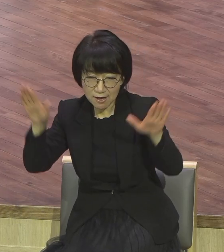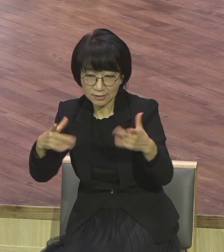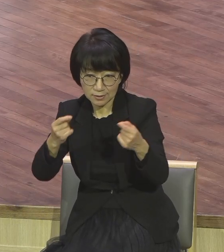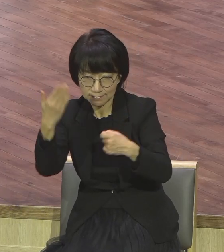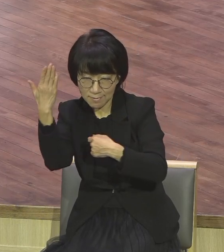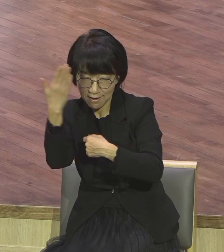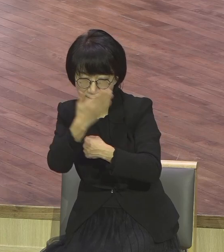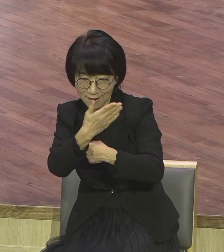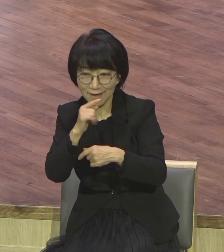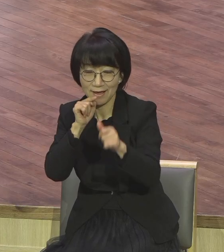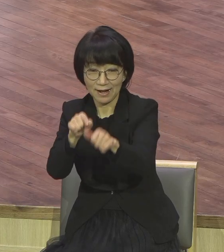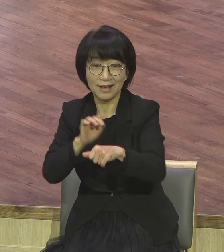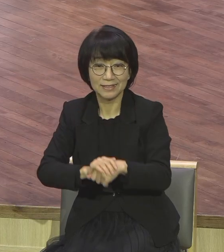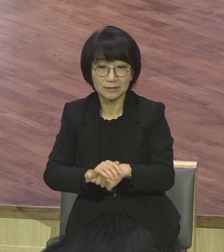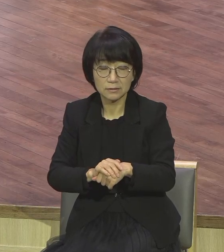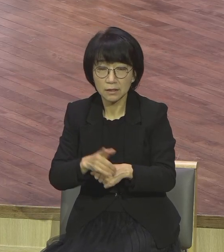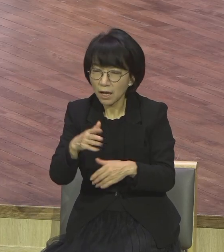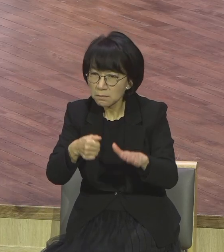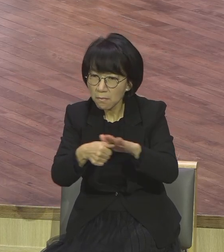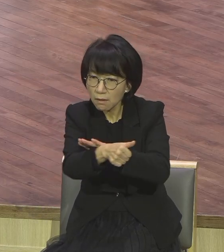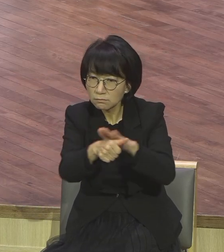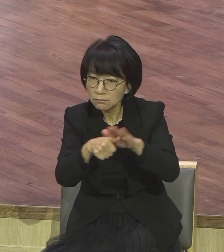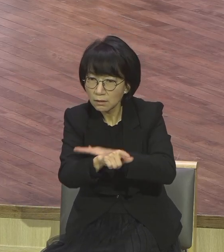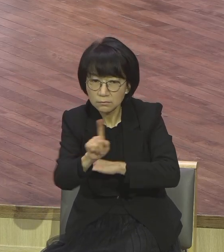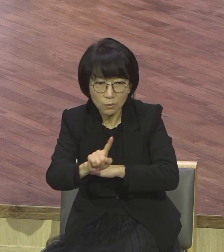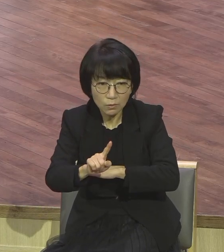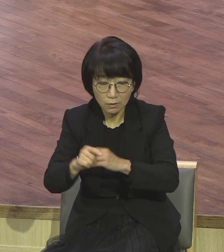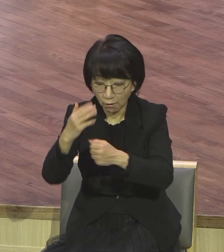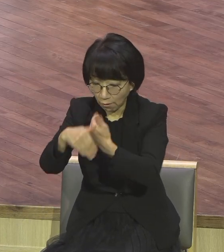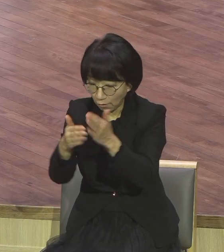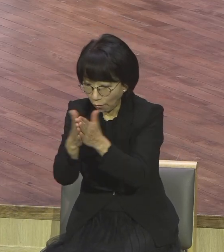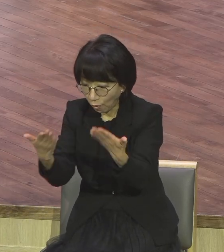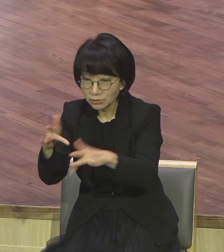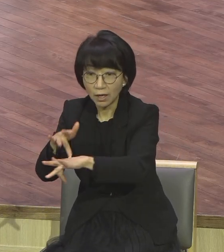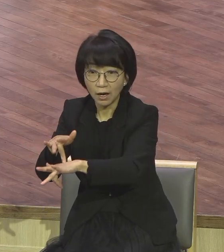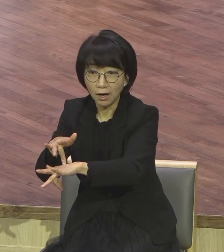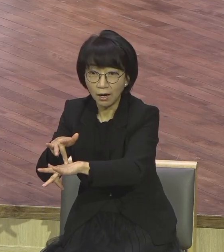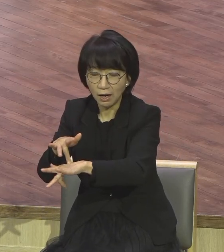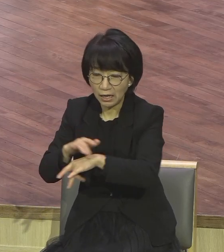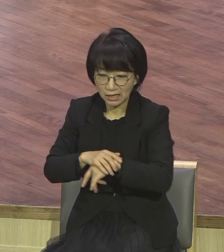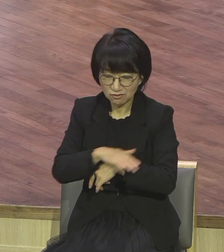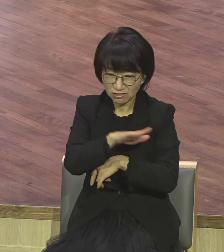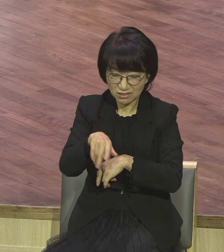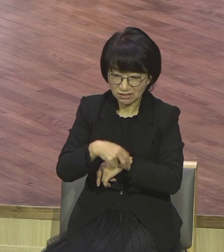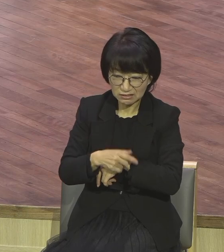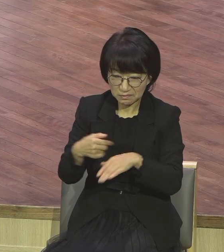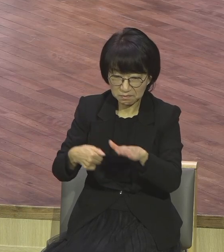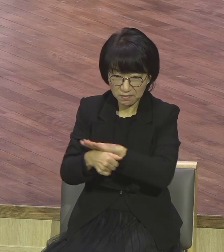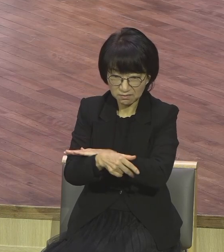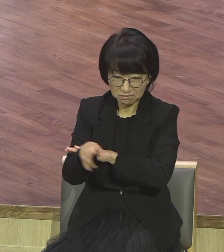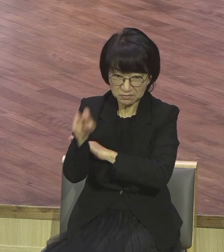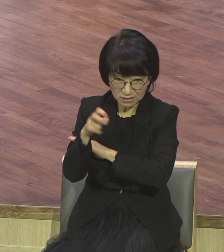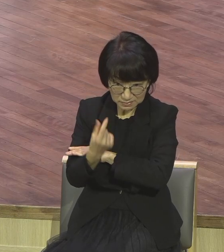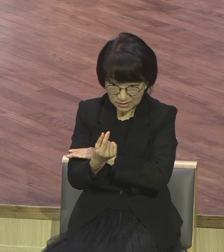뱀이 뭐요? 성경 속에 사단을 상징하기 때문에 우리 별로 안 좋아합니다. 뱀. 그런데